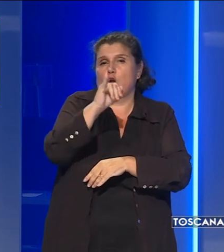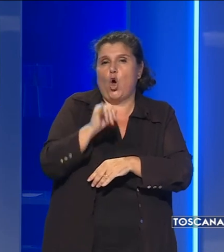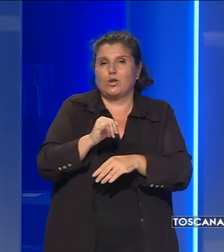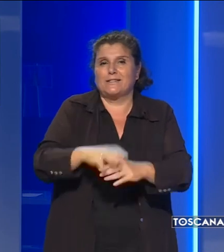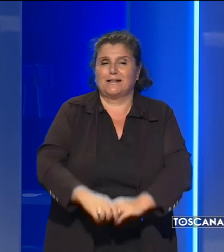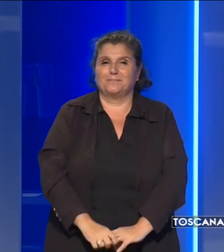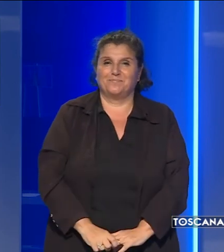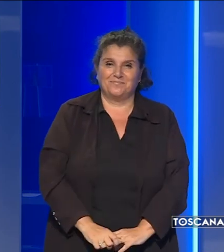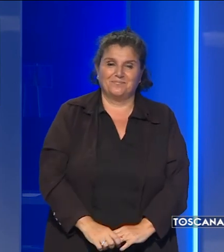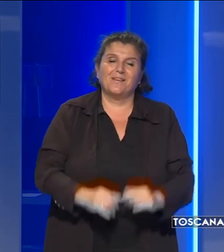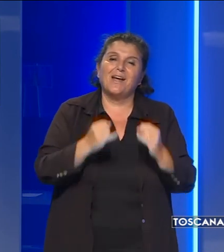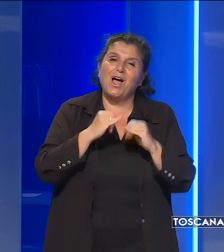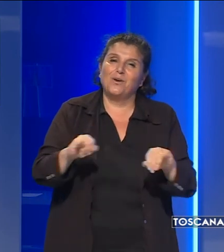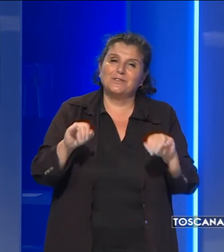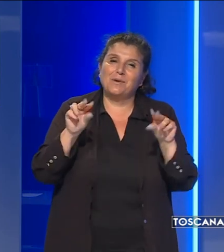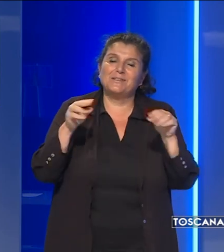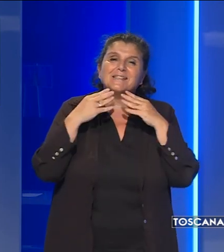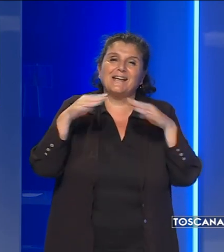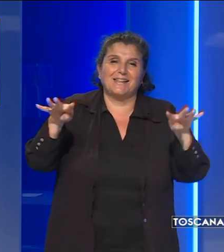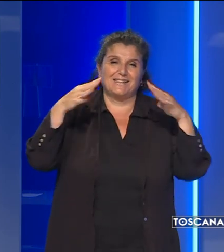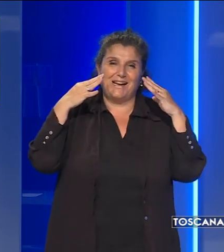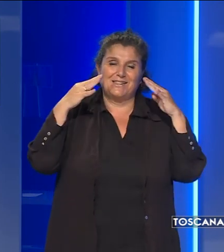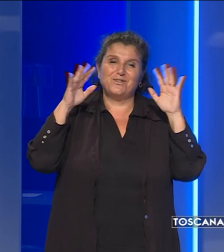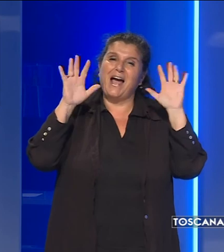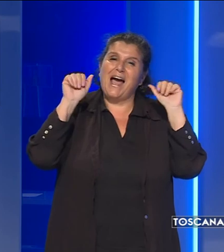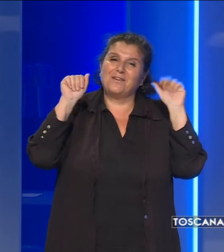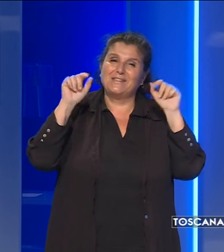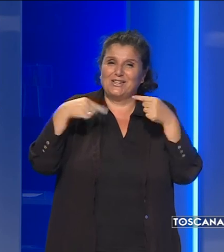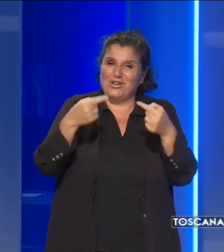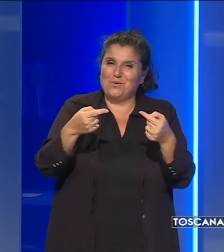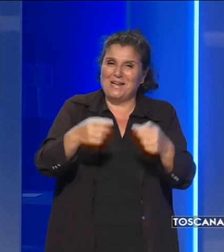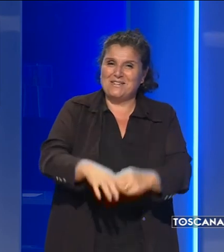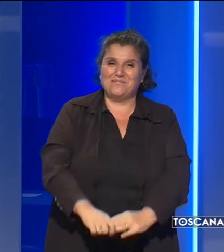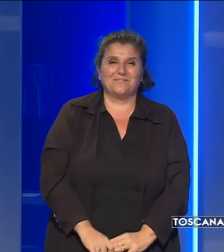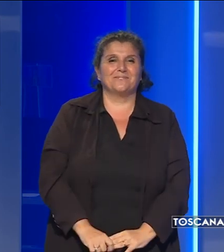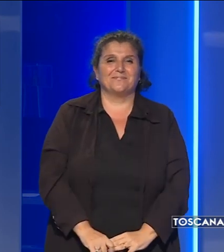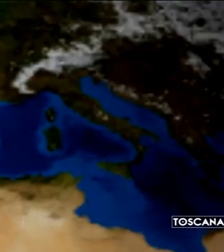costa. È tutto, grazie per averci seguito, arrivederci a domani.